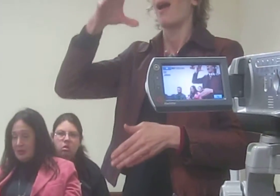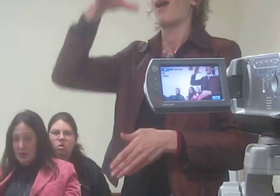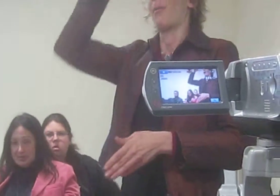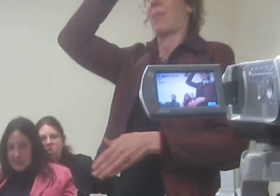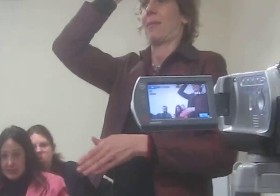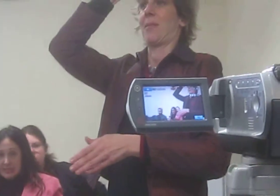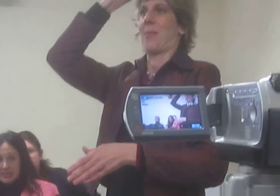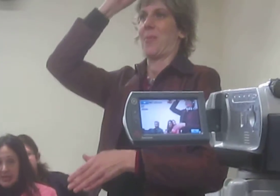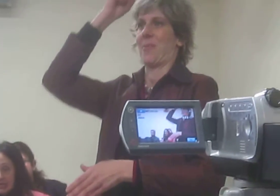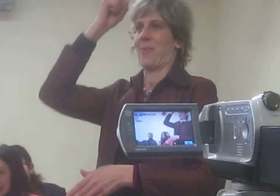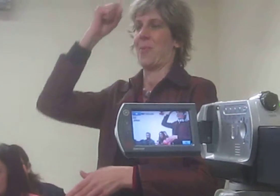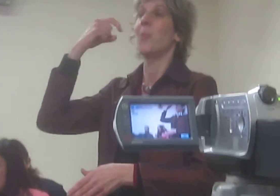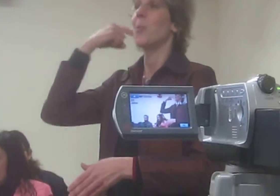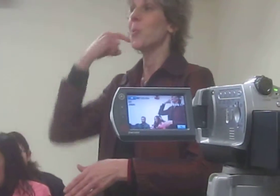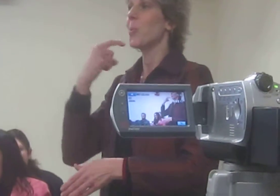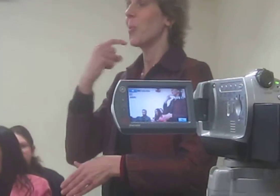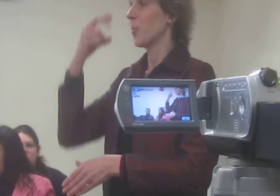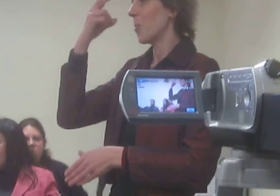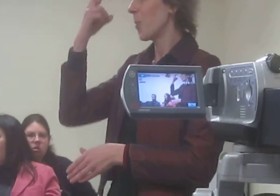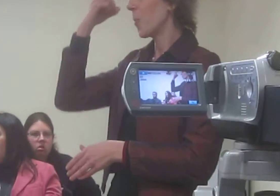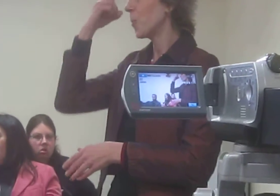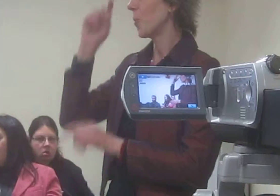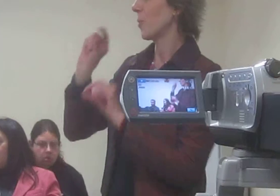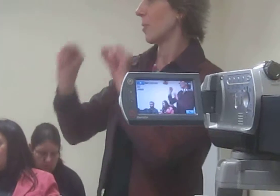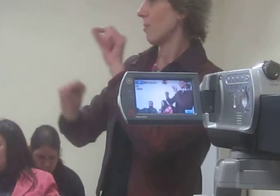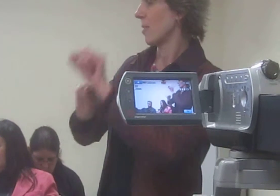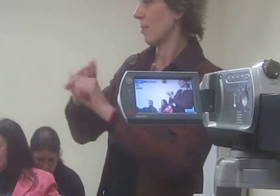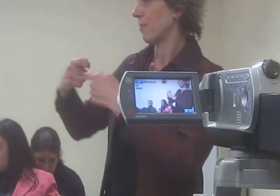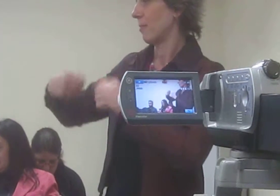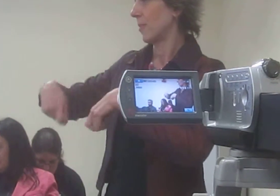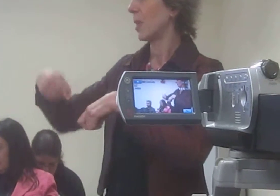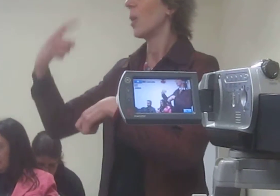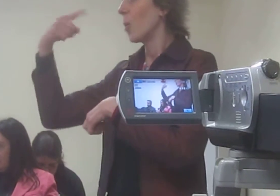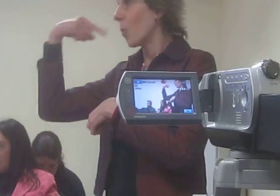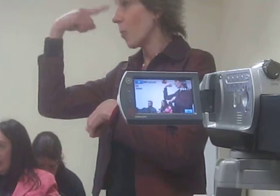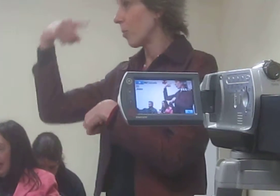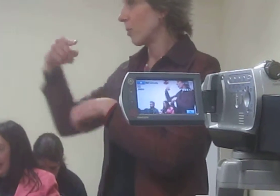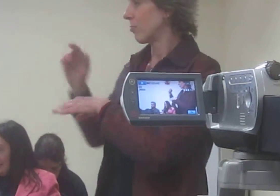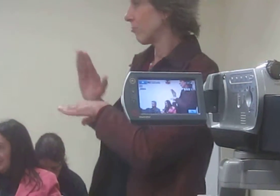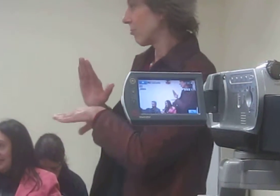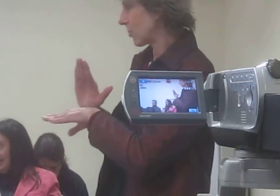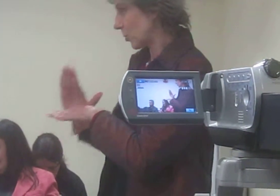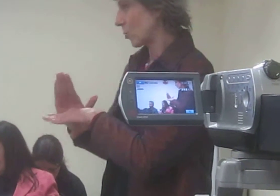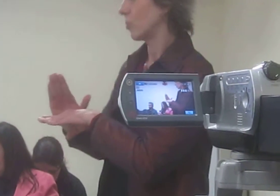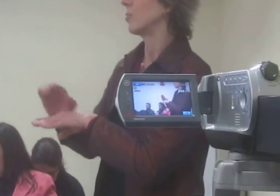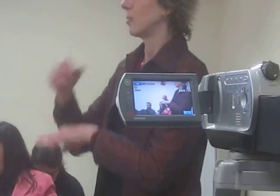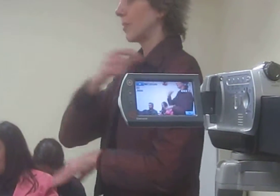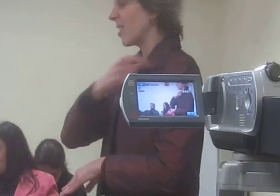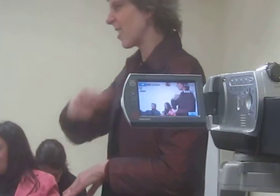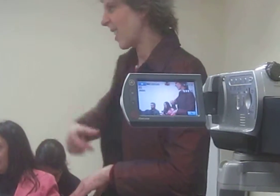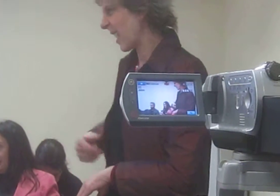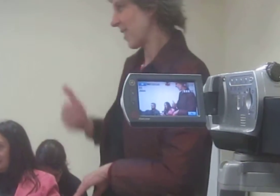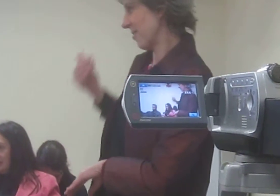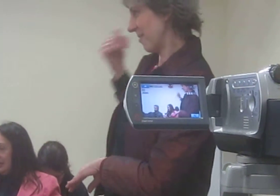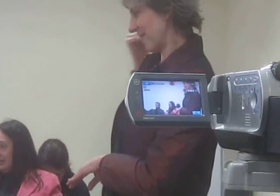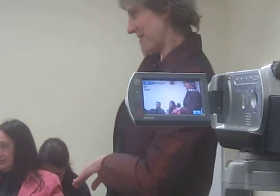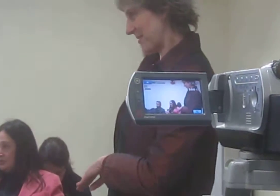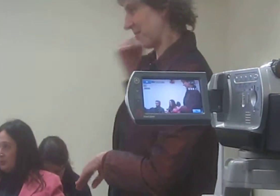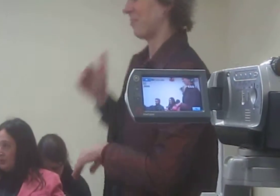nós aqui da Secretaria, a gente está com o Bruno aqui, que está nos auxiliando. A Elisanete estava anteriormente, né? Nossa